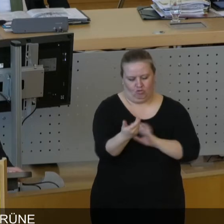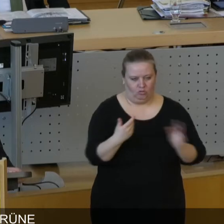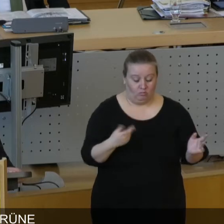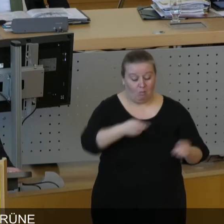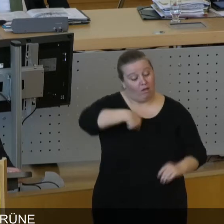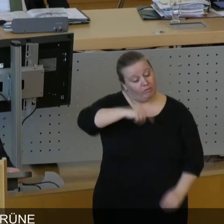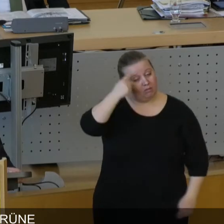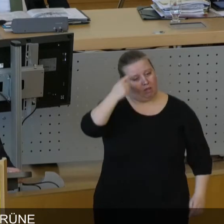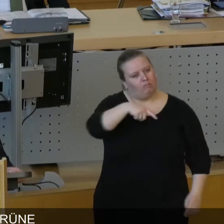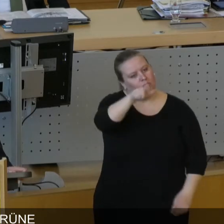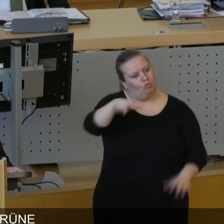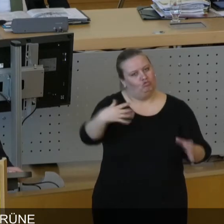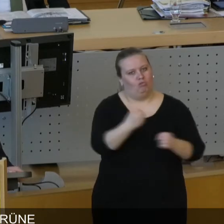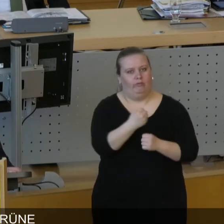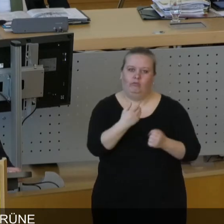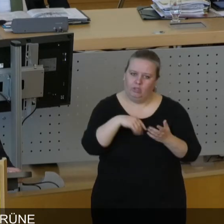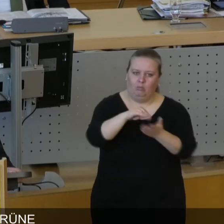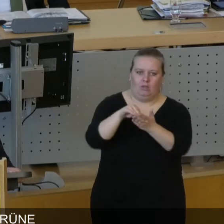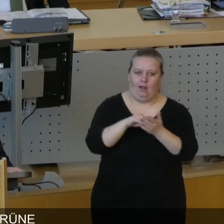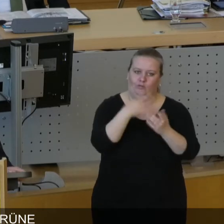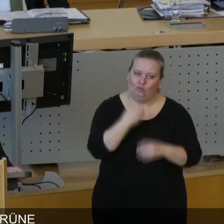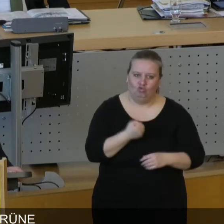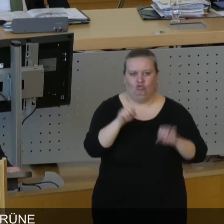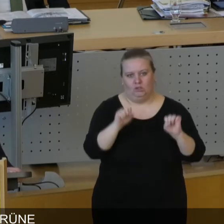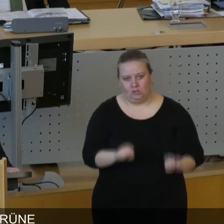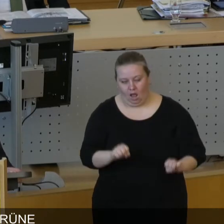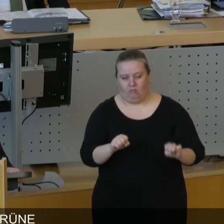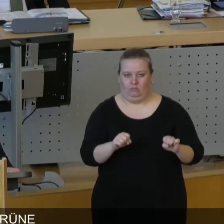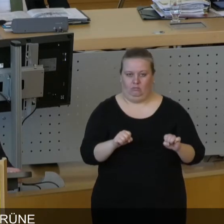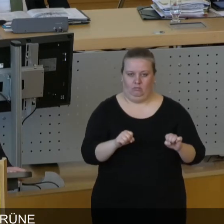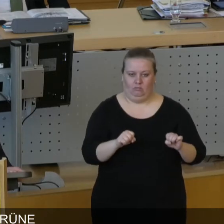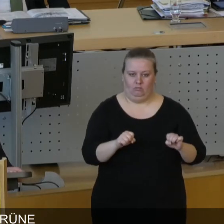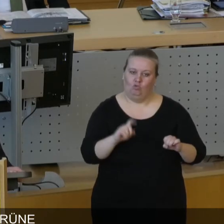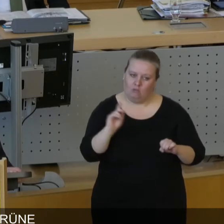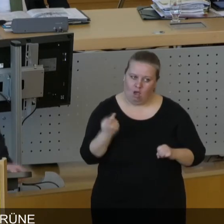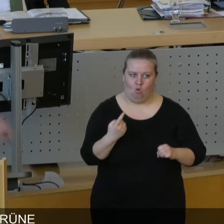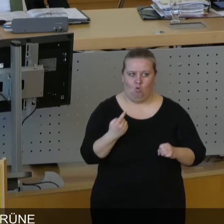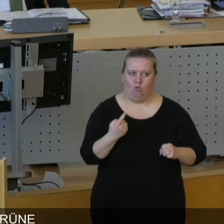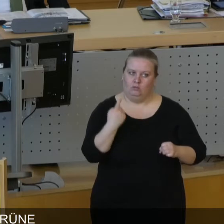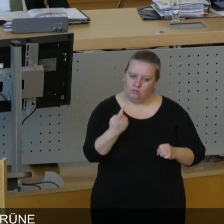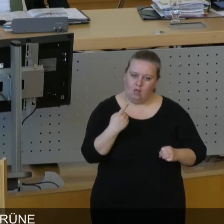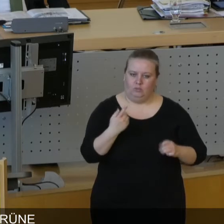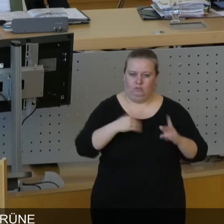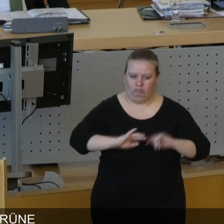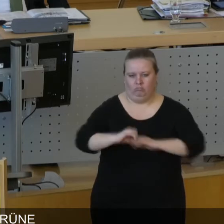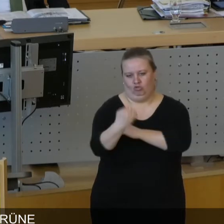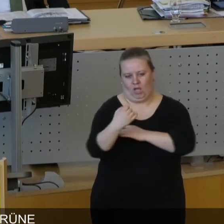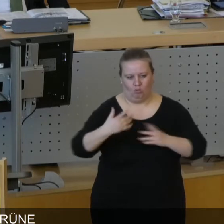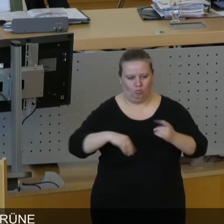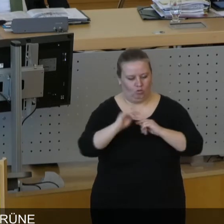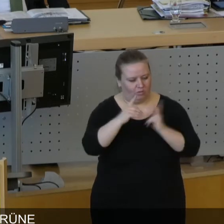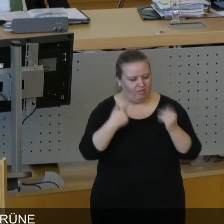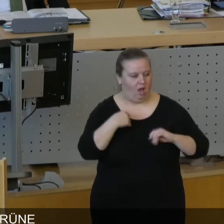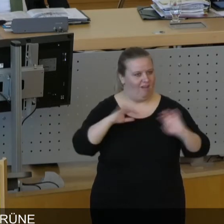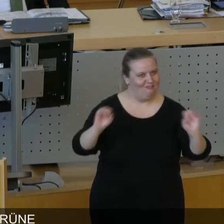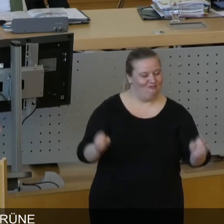vertrauen den Bürgerinnen und Bürgern, dass sie sich beteiligen wollen, dass sie sich beteiligen können und dass sie eine erhebliche Stärkung, geradezu